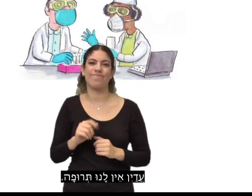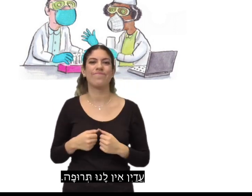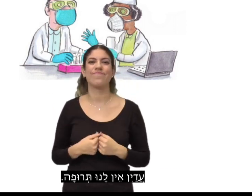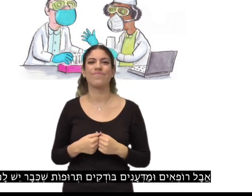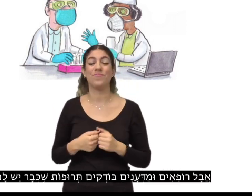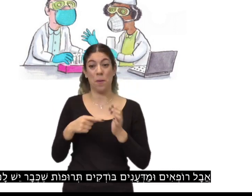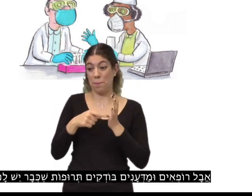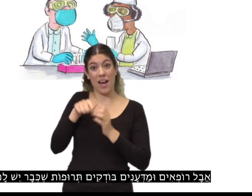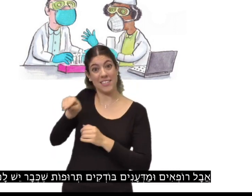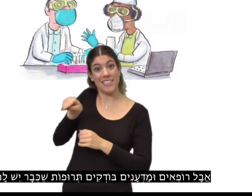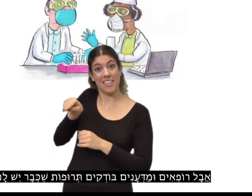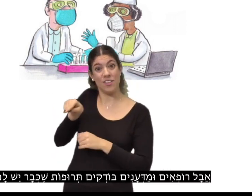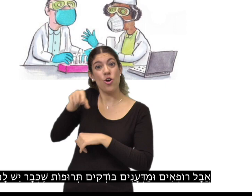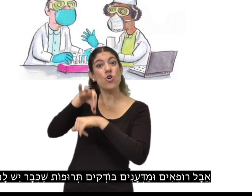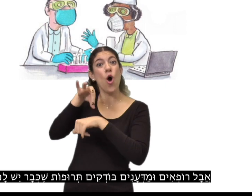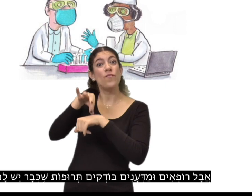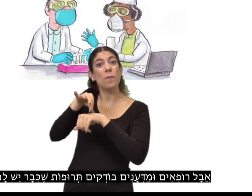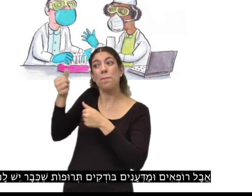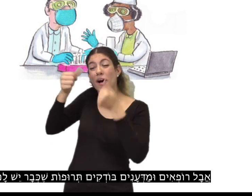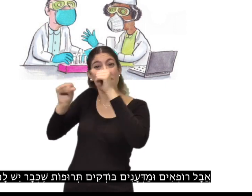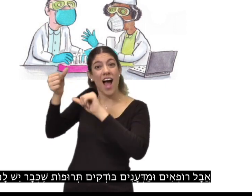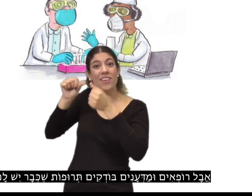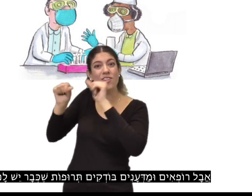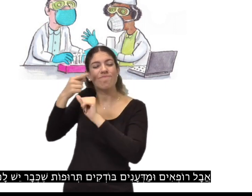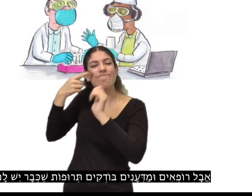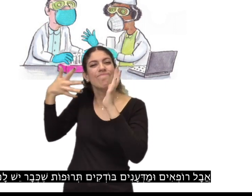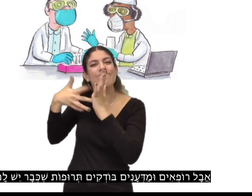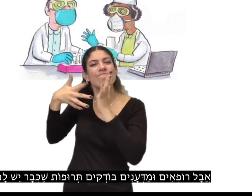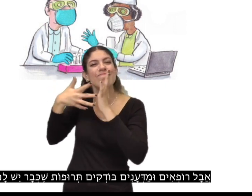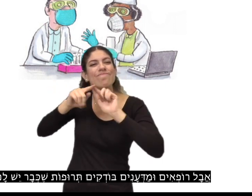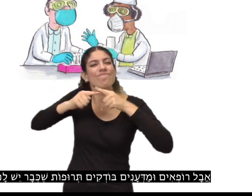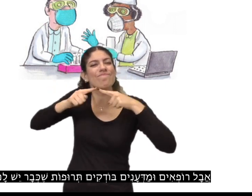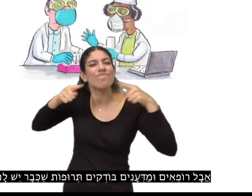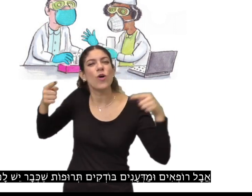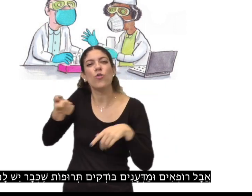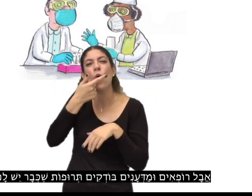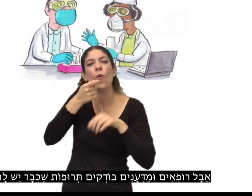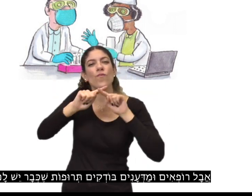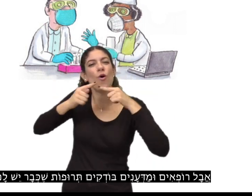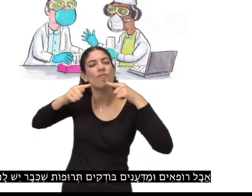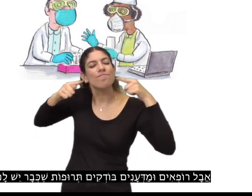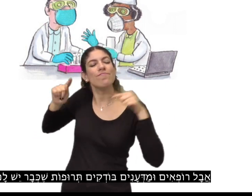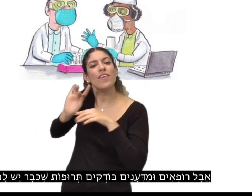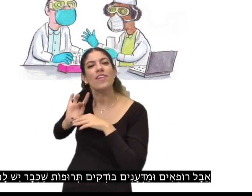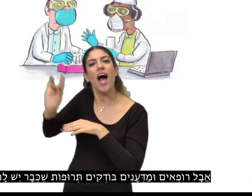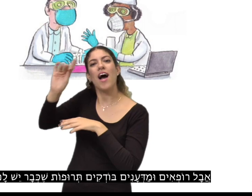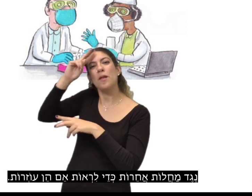אבל רופאים ומדענים בודקים תרופות, תרופות שכבר יש לנו